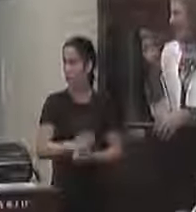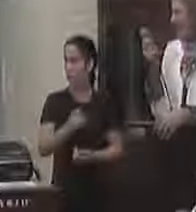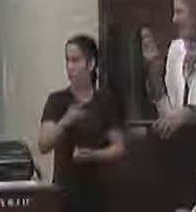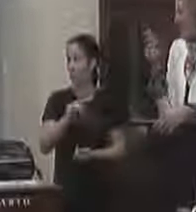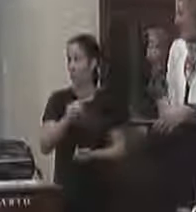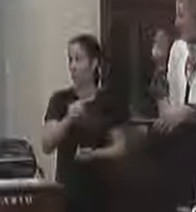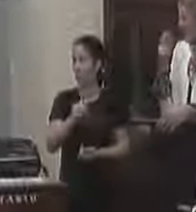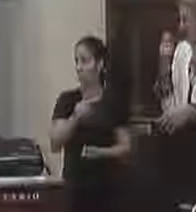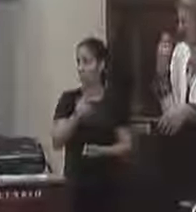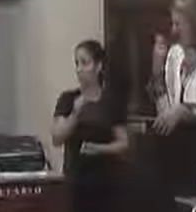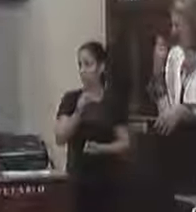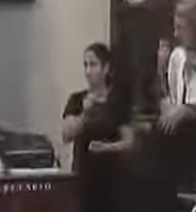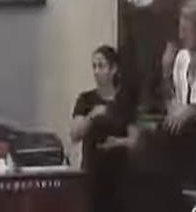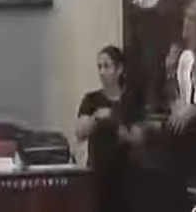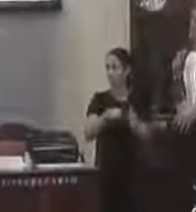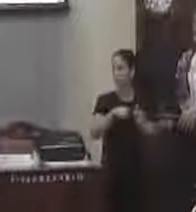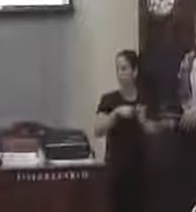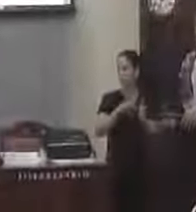não vereador